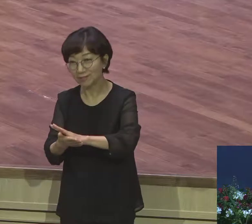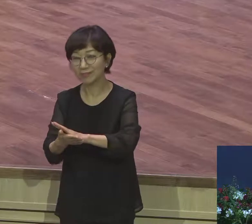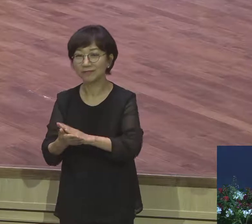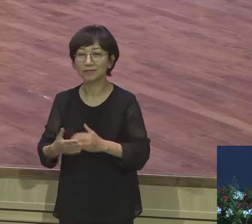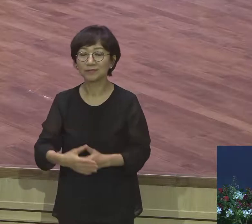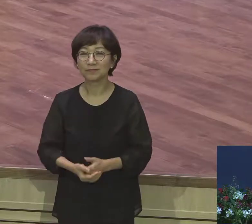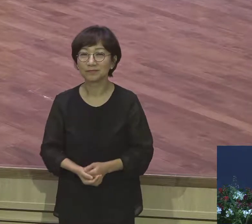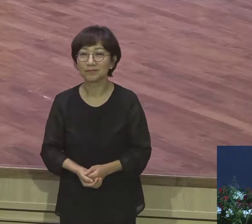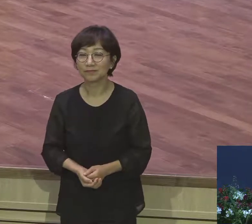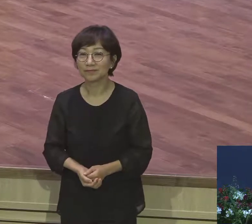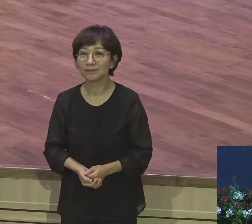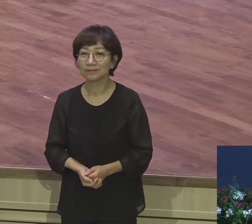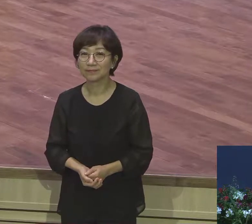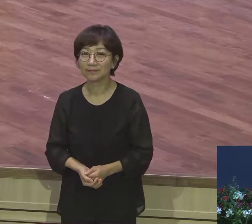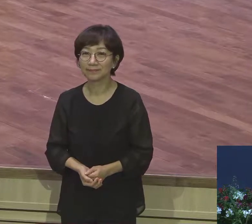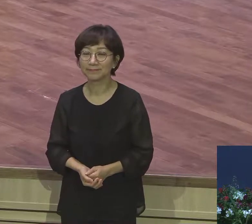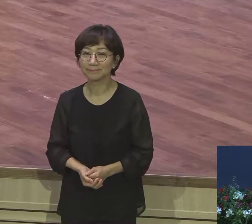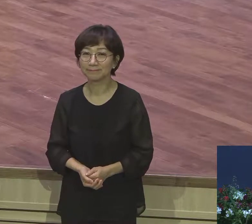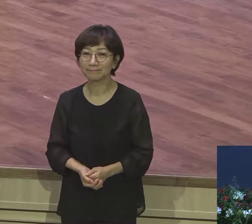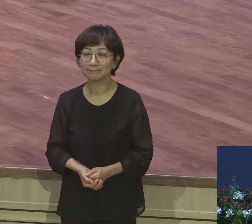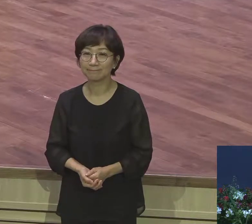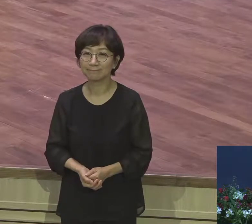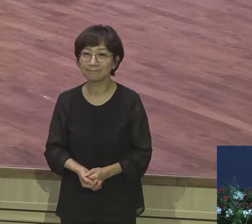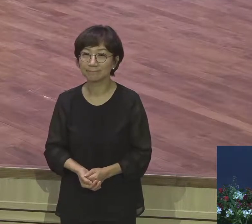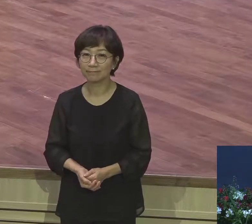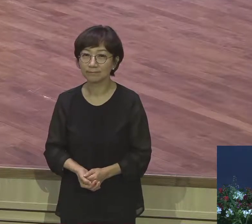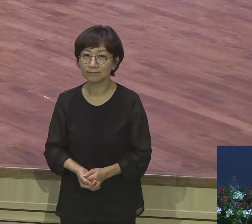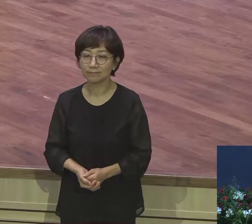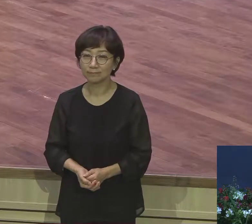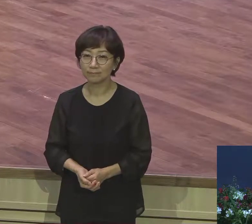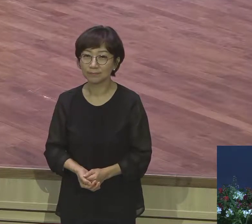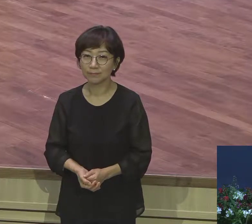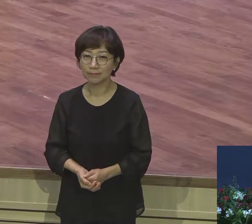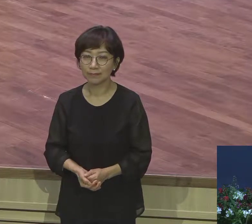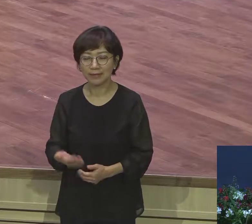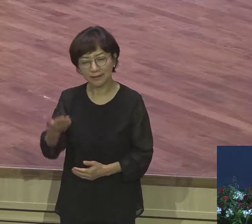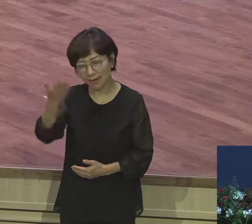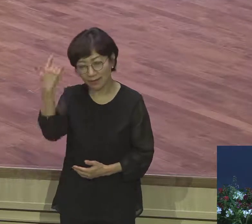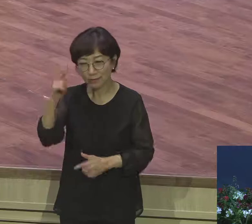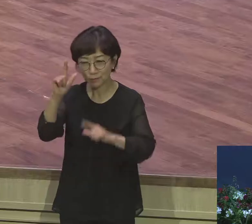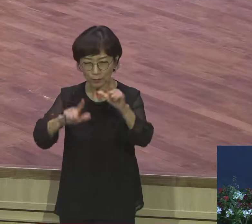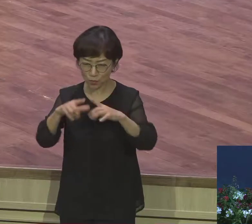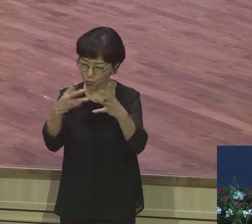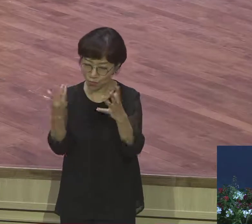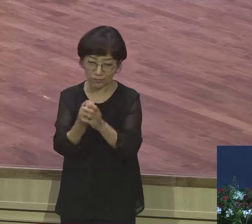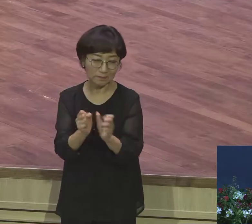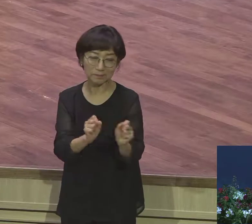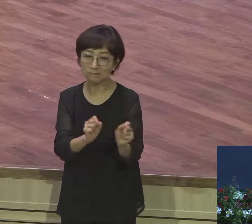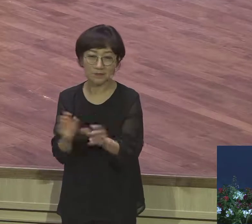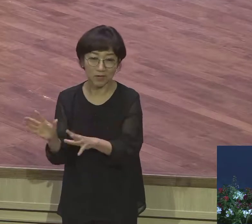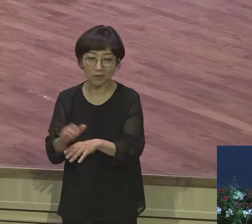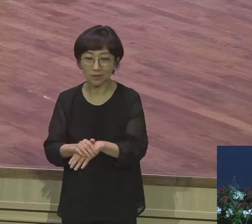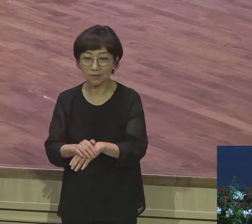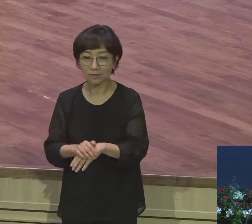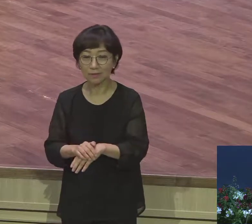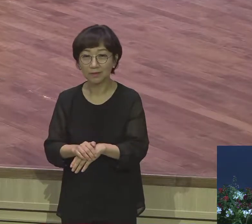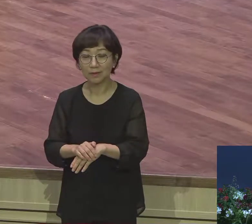시작되면 완전히 깨어집니다 그게 뭐냐 기도입니다 기도 야곱이